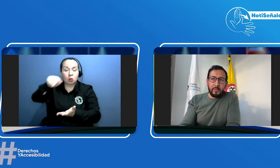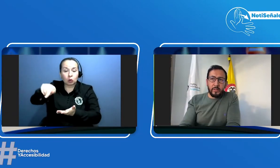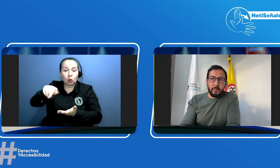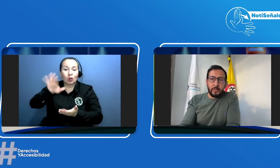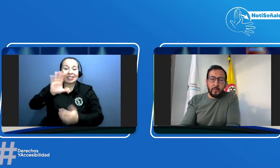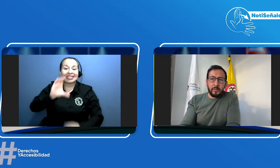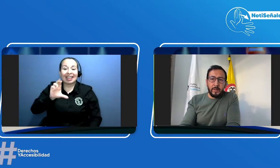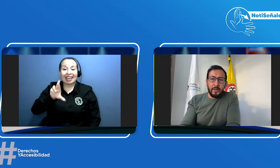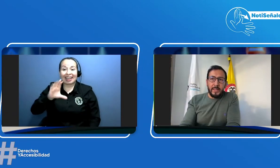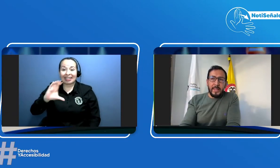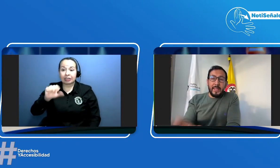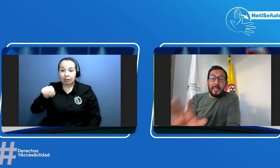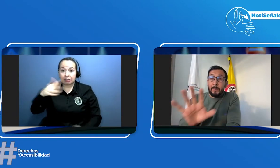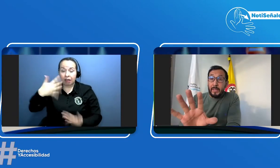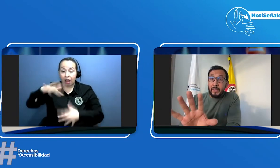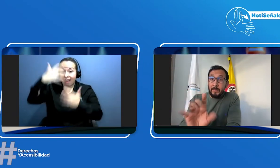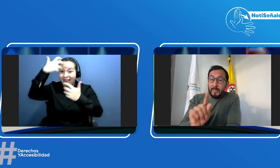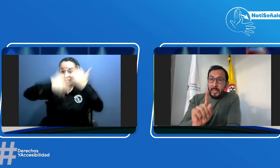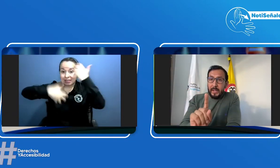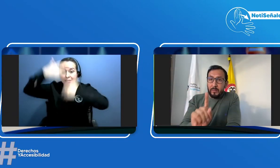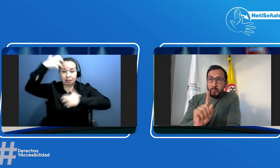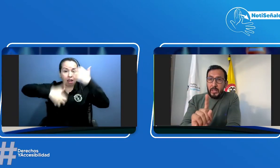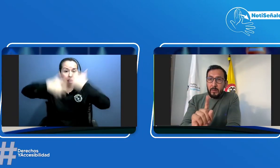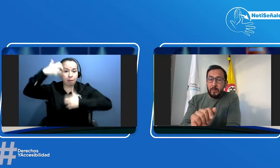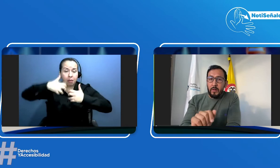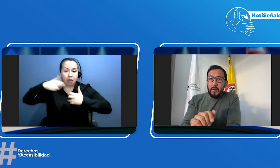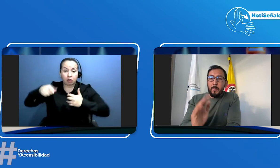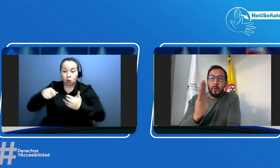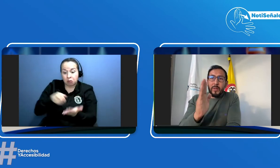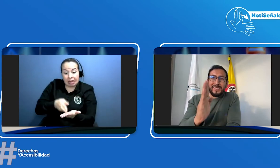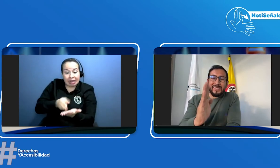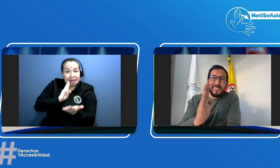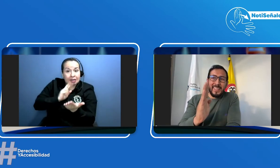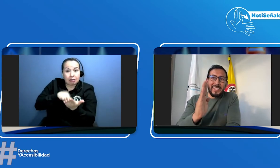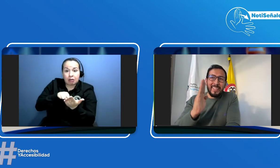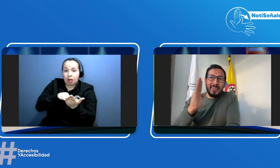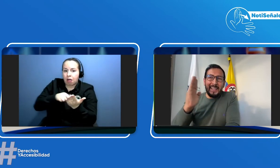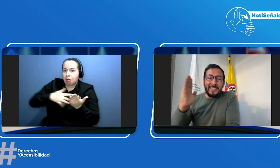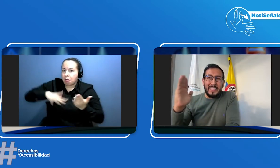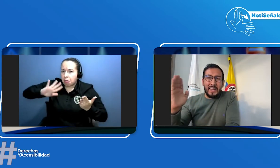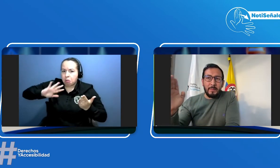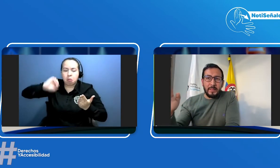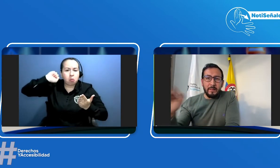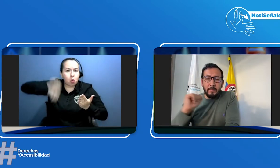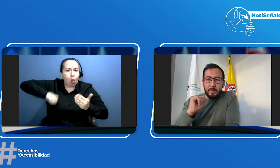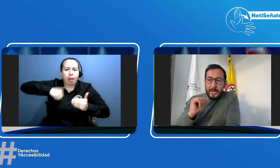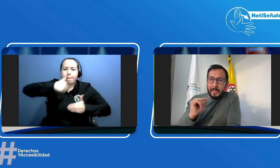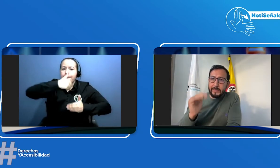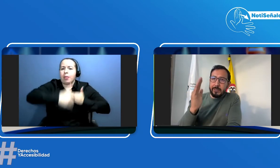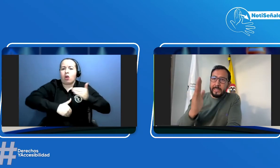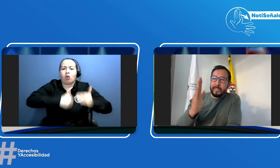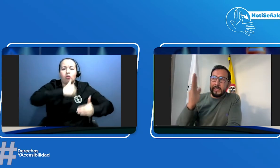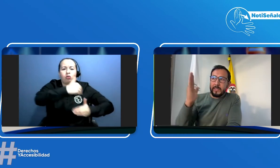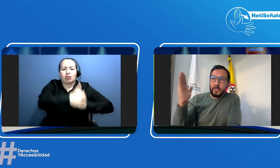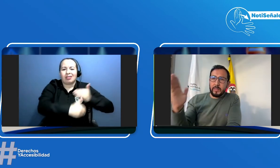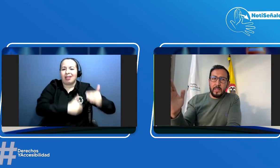respectivo examen independientemente del resultado podrán seguir el trámite para ir al centro de enseñanza